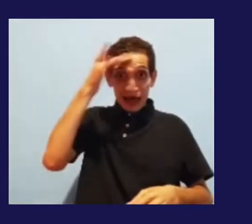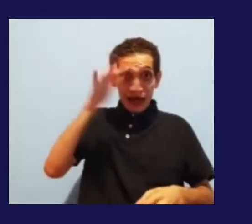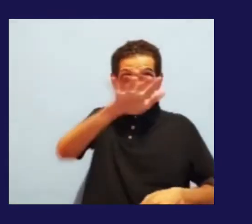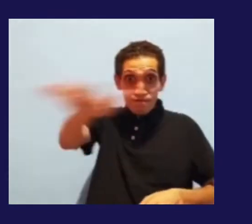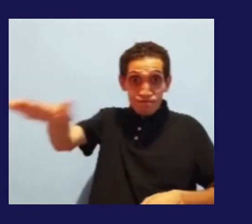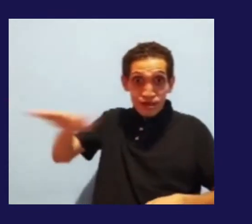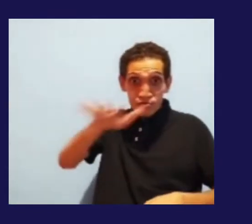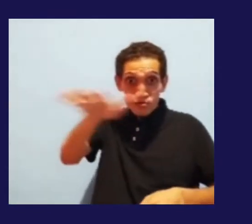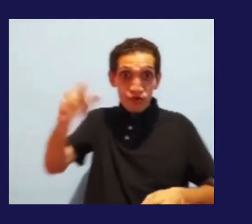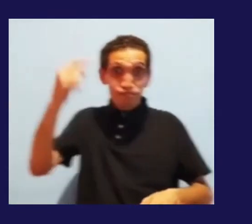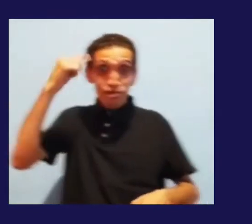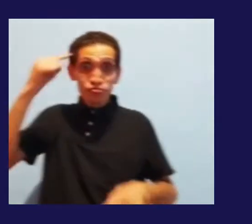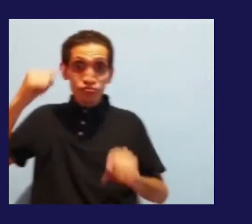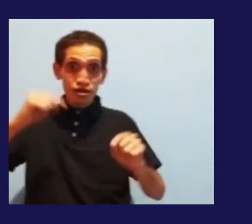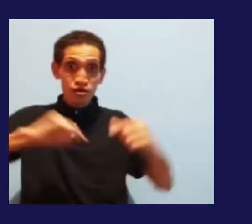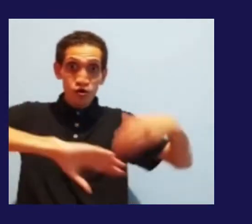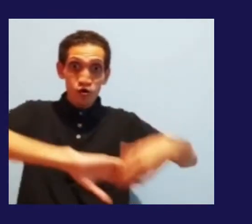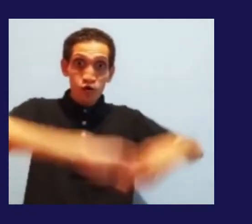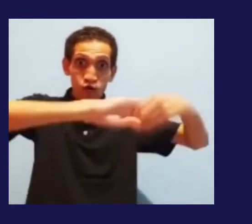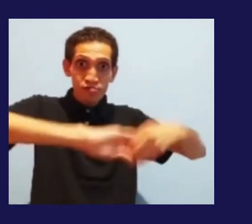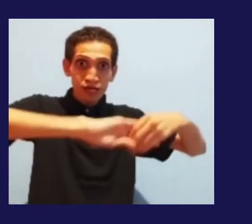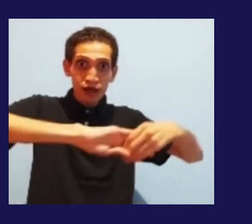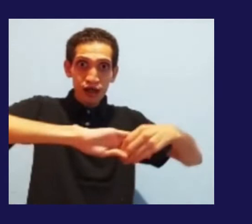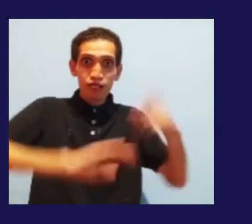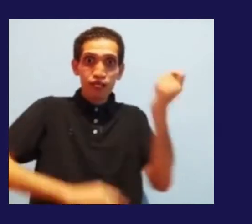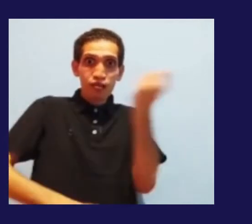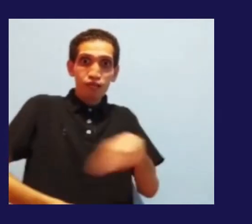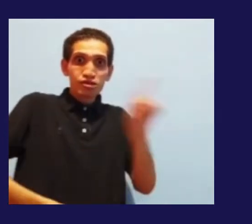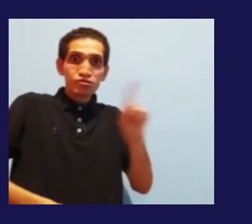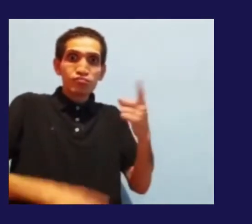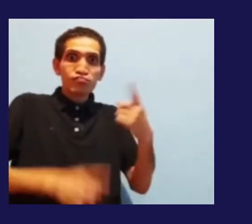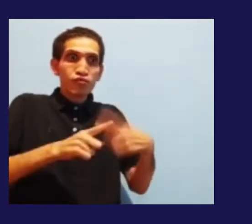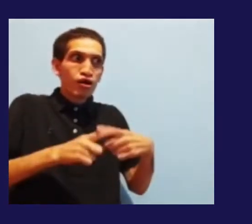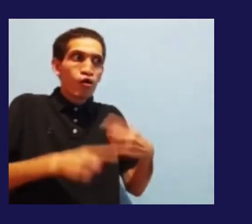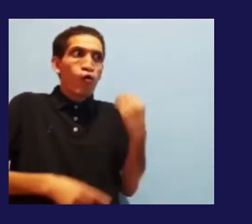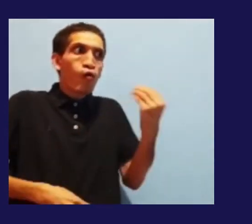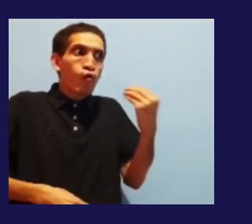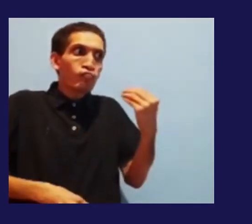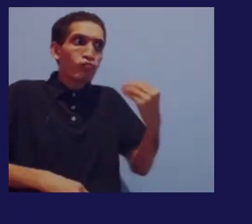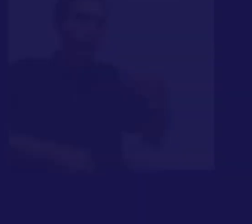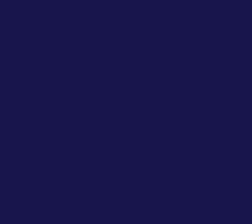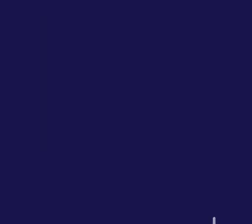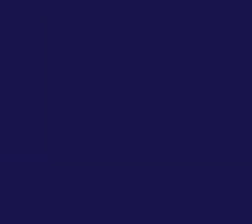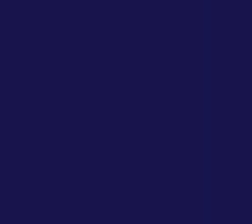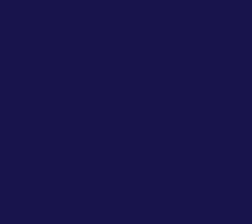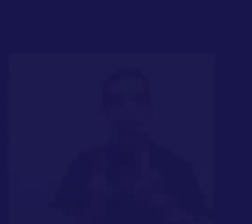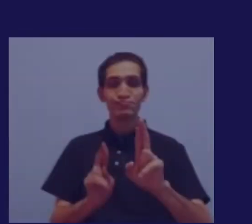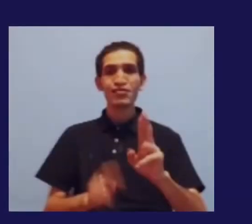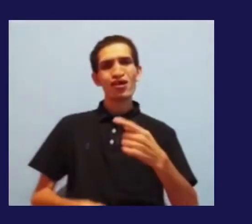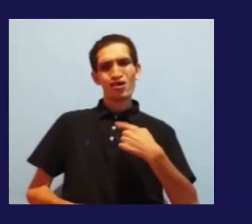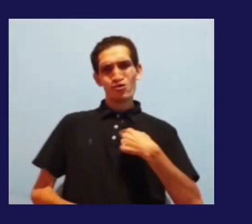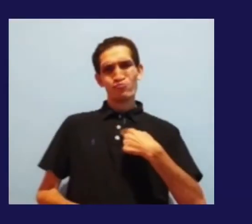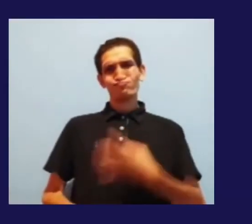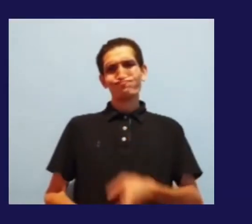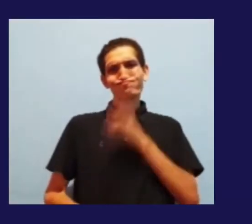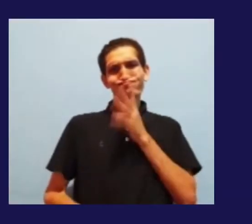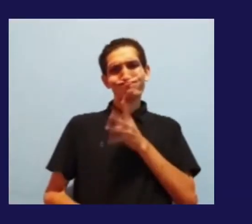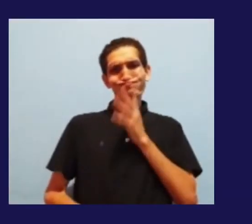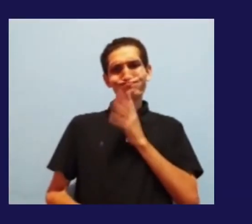sabem de como que o cego pode estar sendo produtivo dentro da empresa. As pessoas, por exemplo, conheço amigos cegos